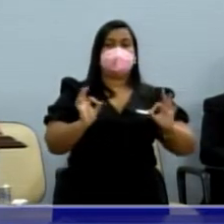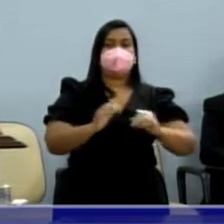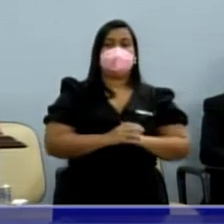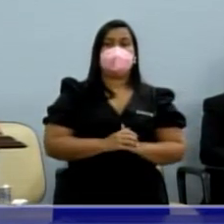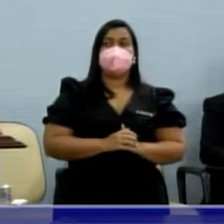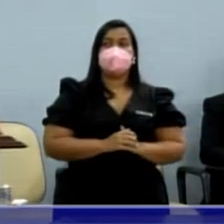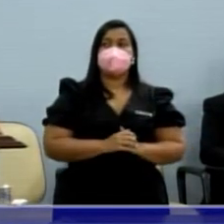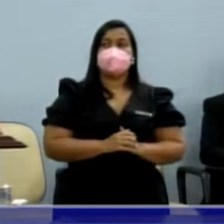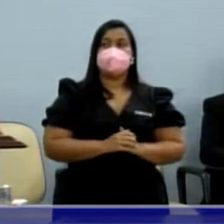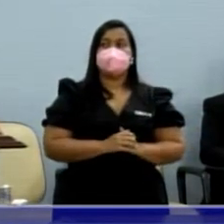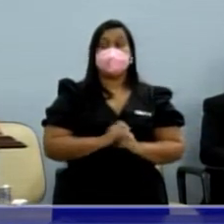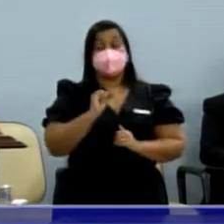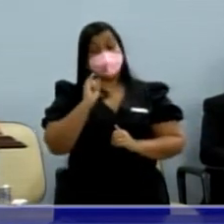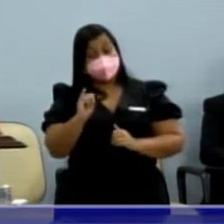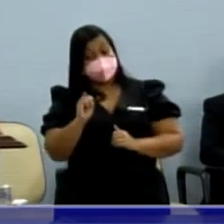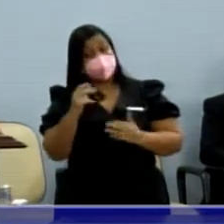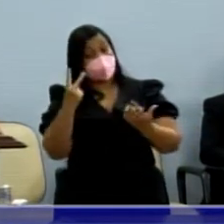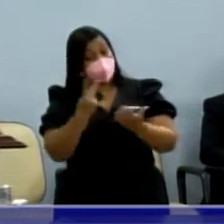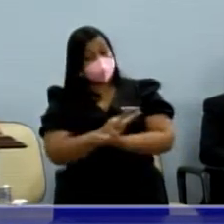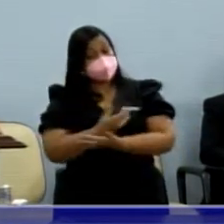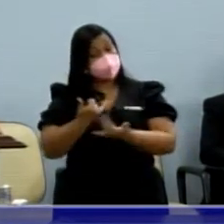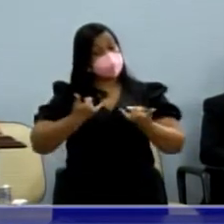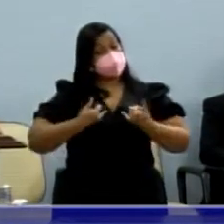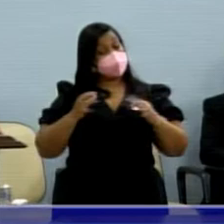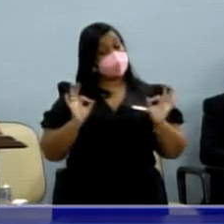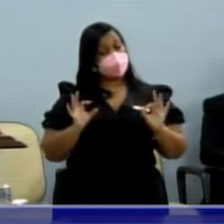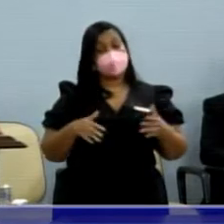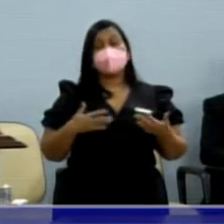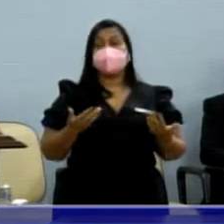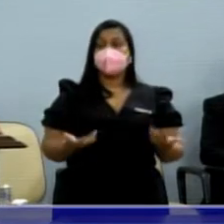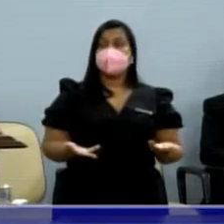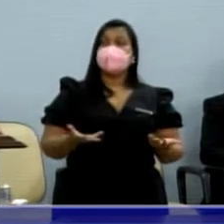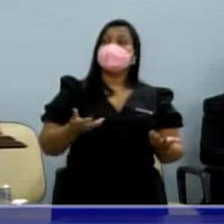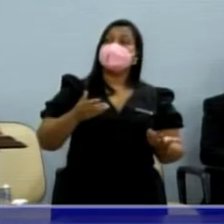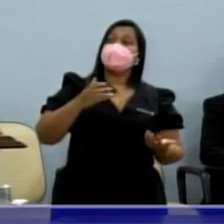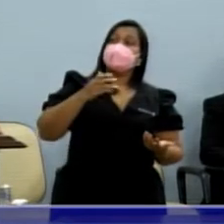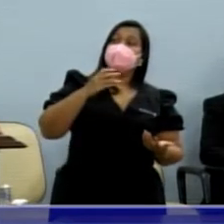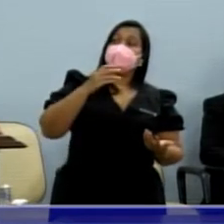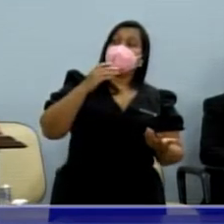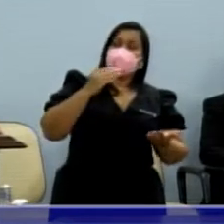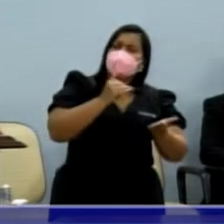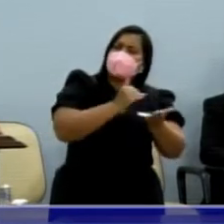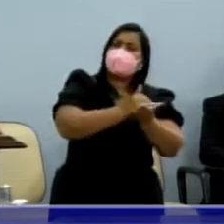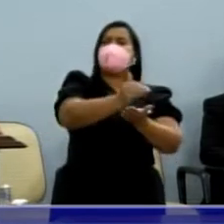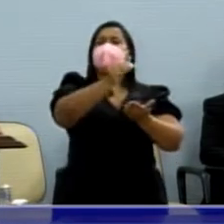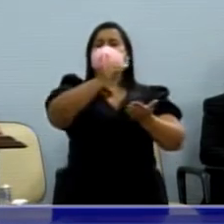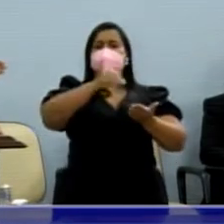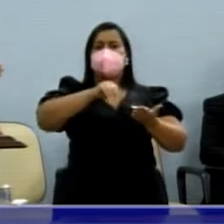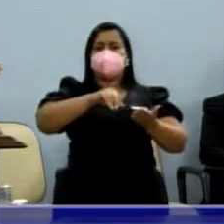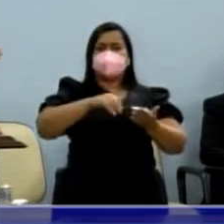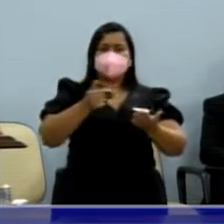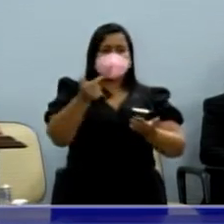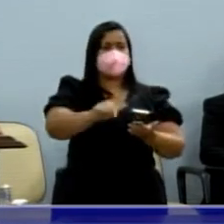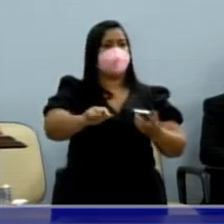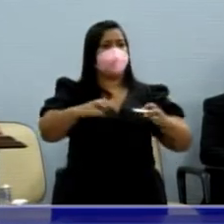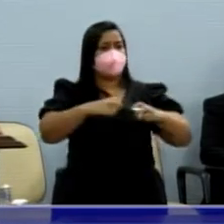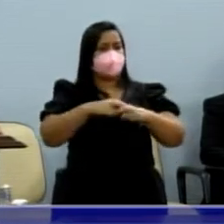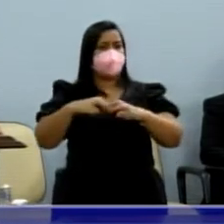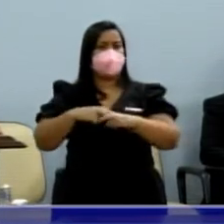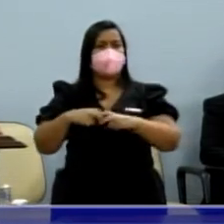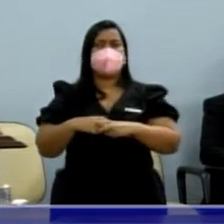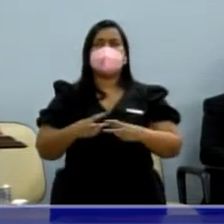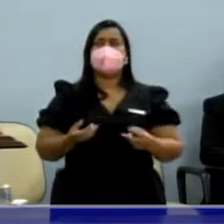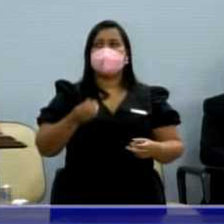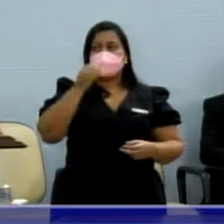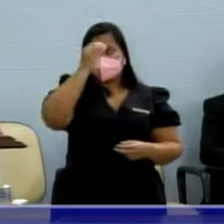eu não fiquei sabendo. Mas, assim, se porventura, na hora que começar, que não vai demorar, ontem